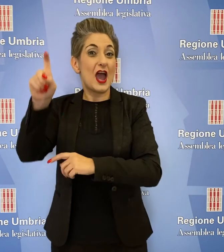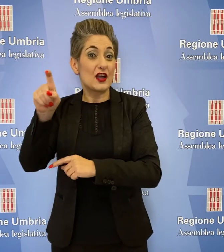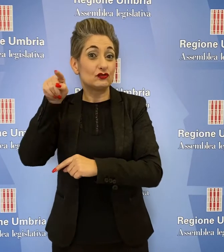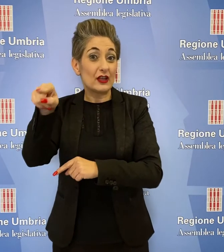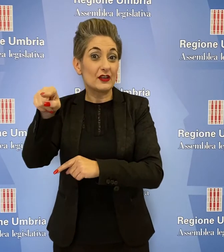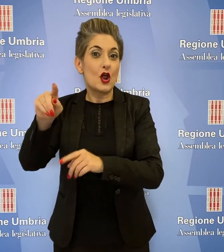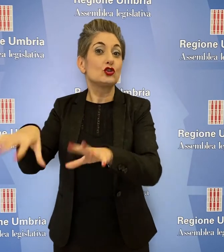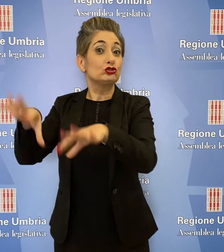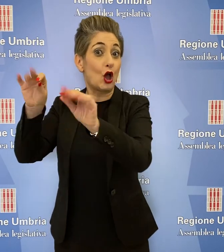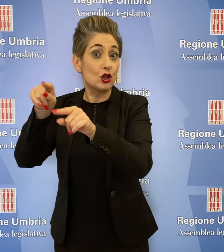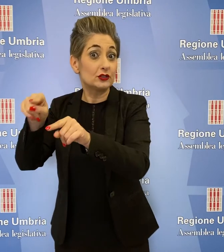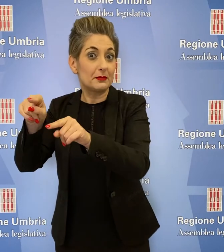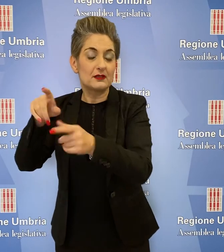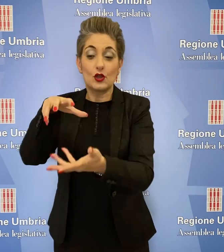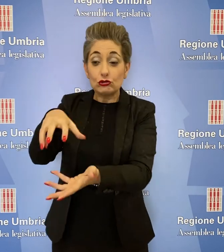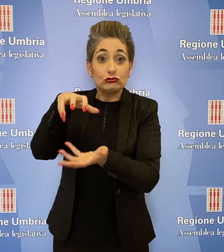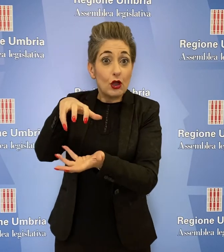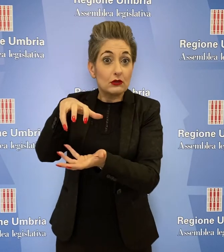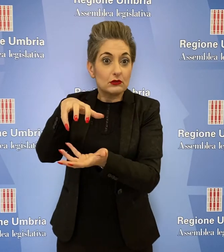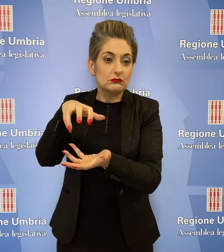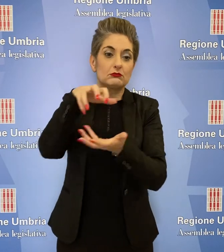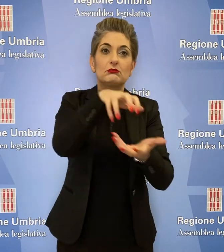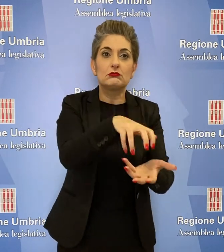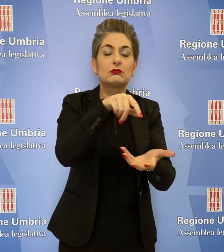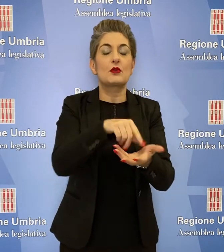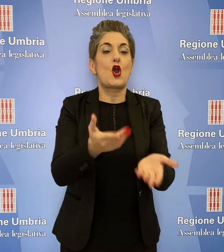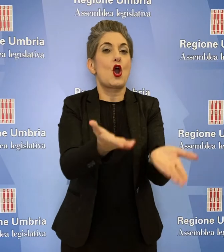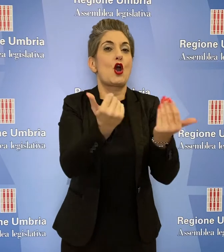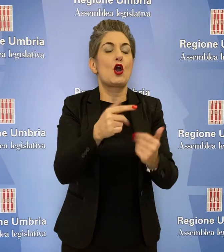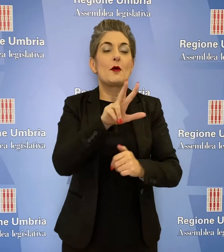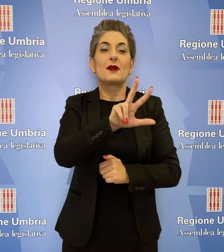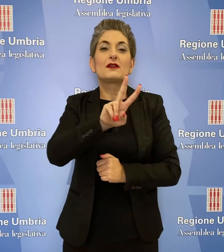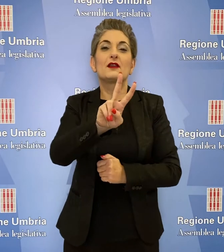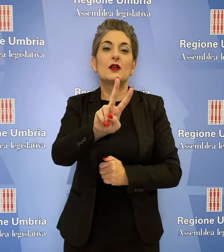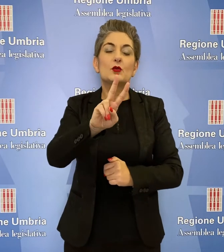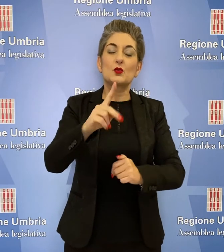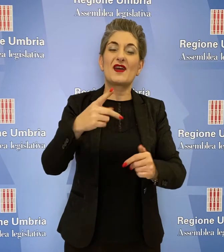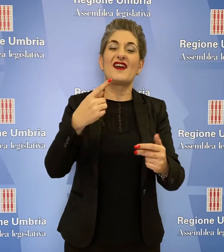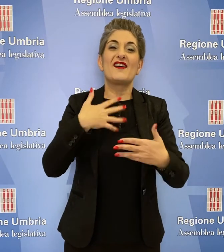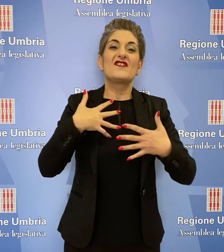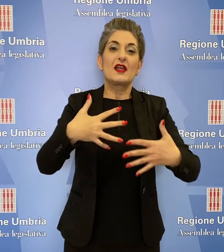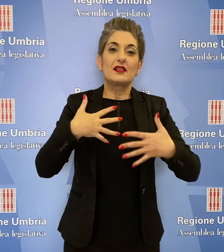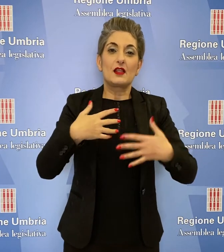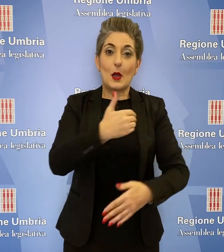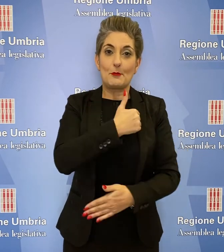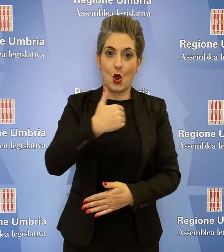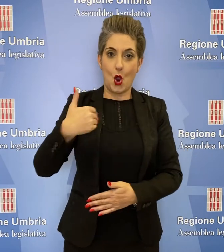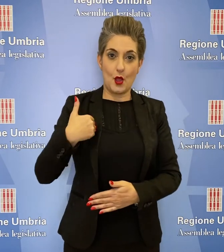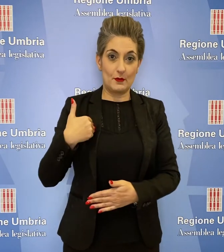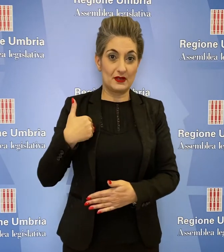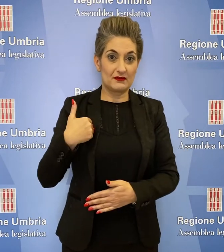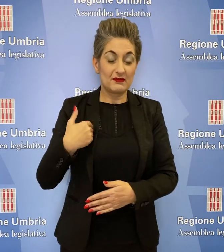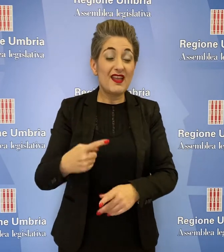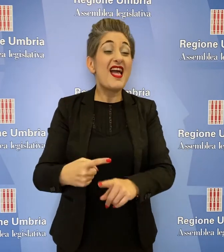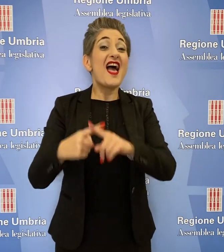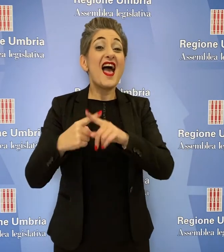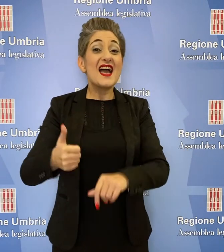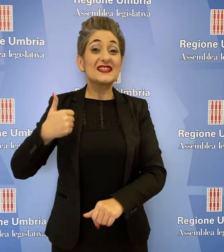si farà, potrebbero ora servire per 32 ventilatori polmonari. L'ex milizia di